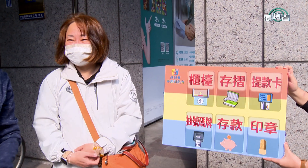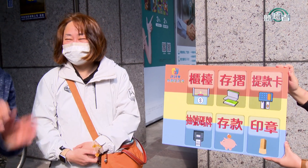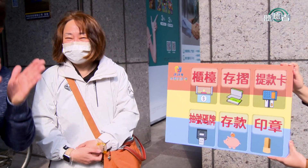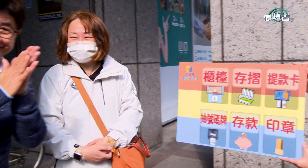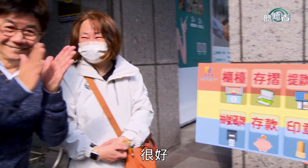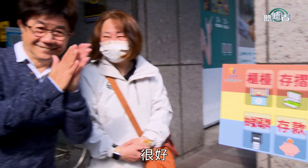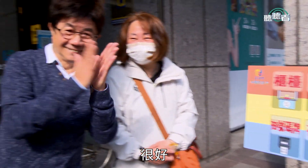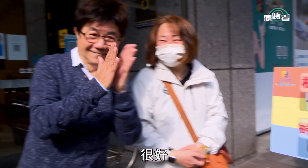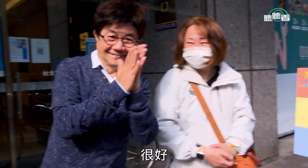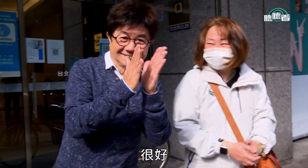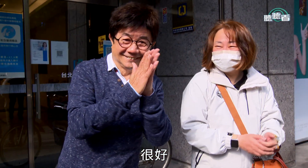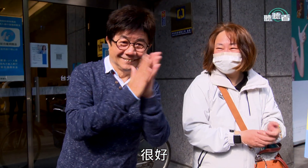很好